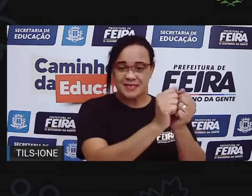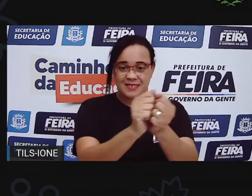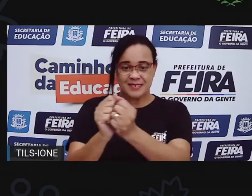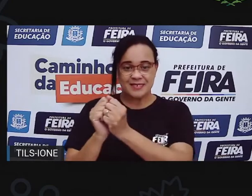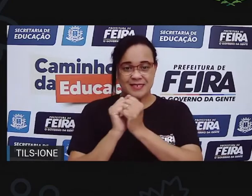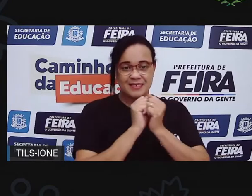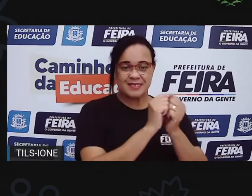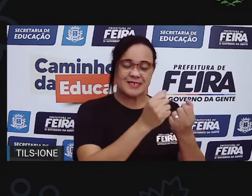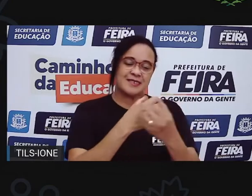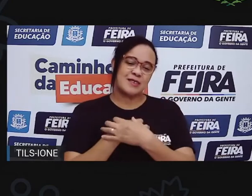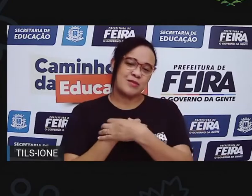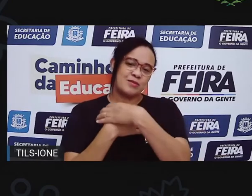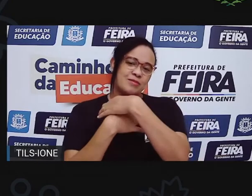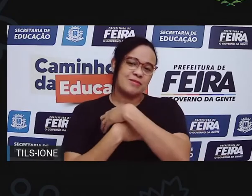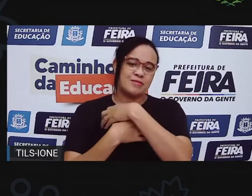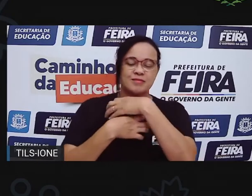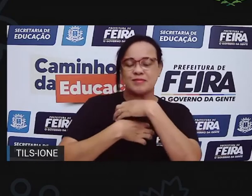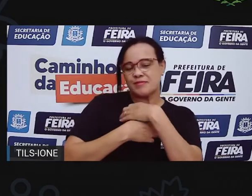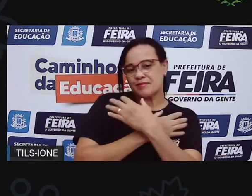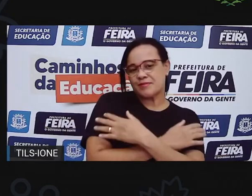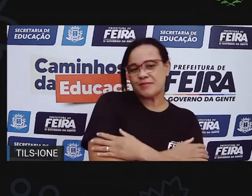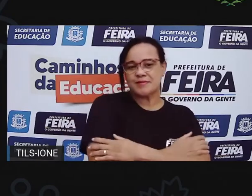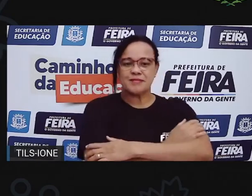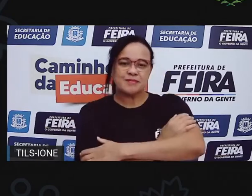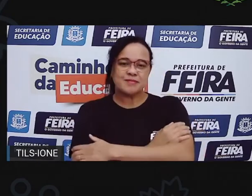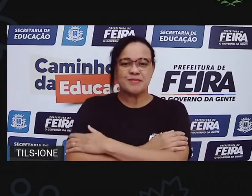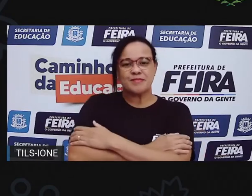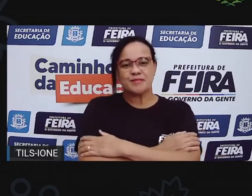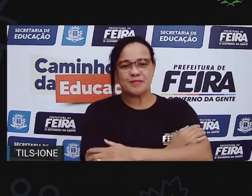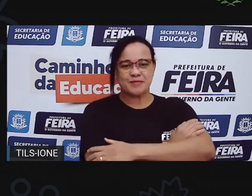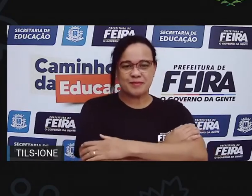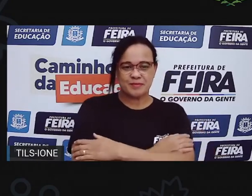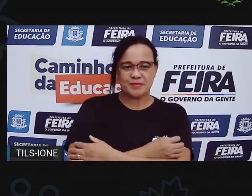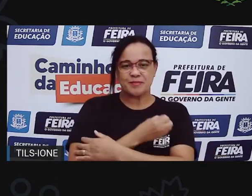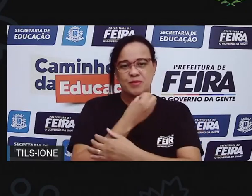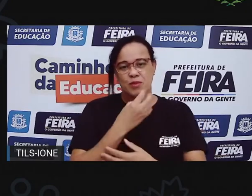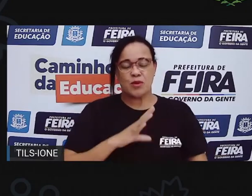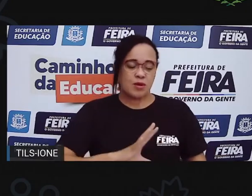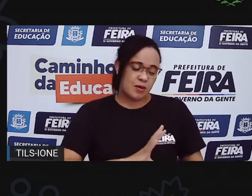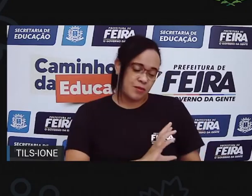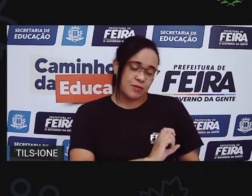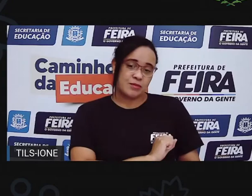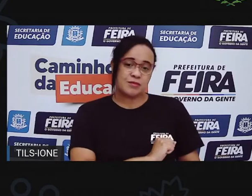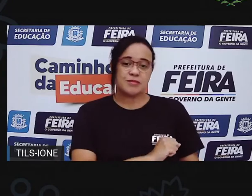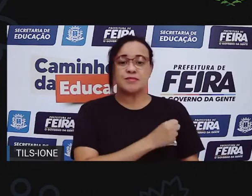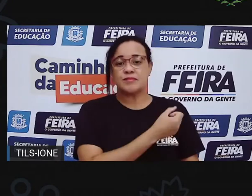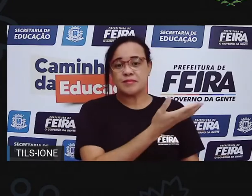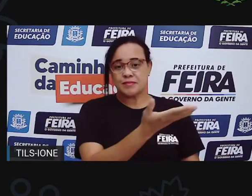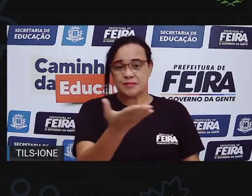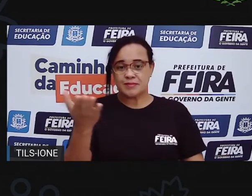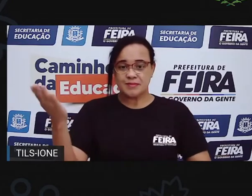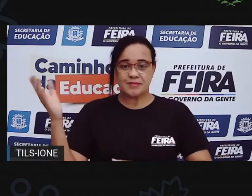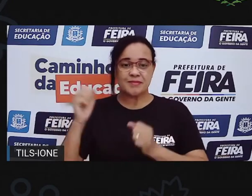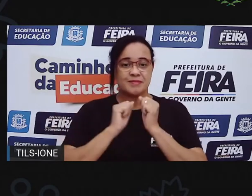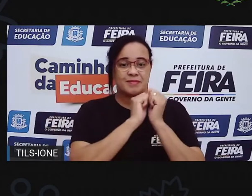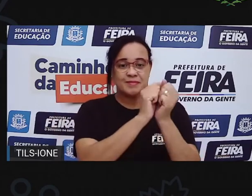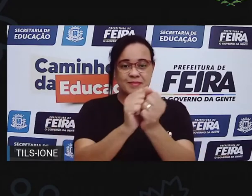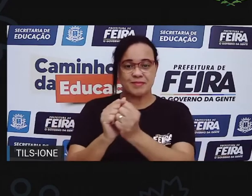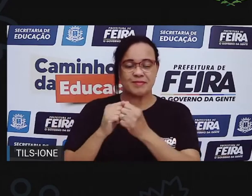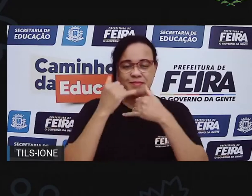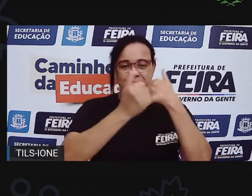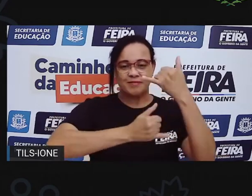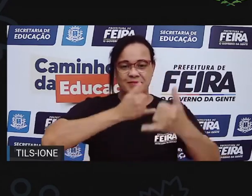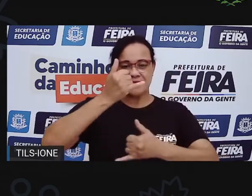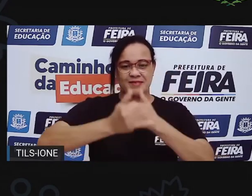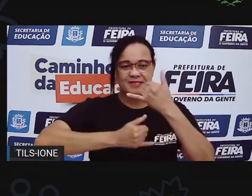Sintam o nosso abraço, com amor vamos cantar. De